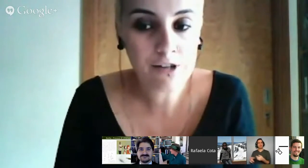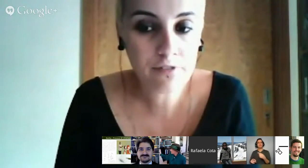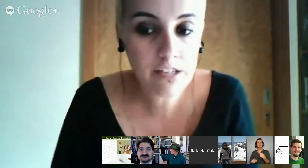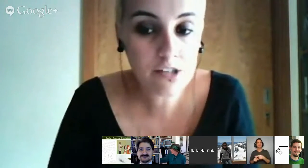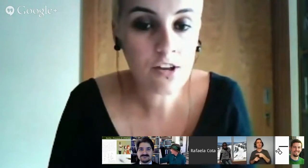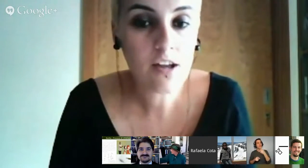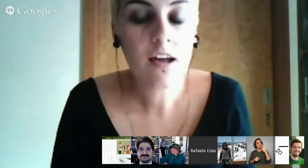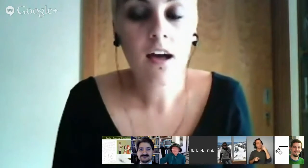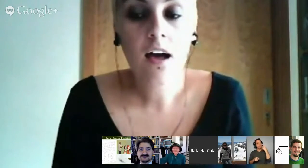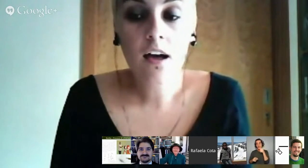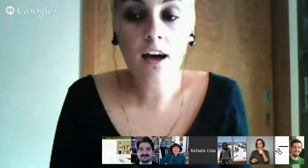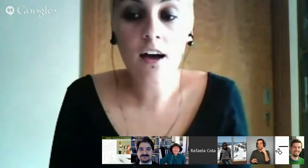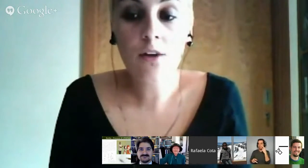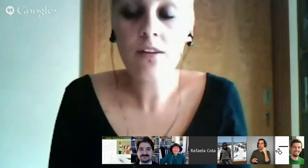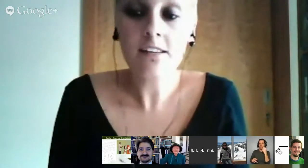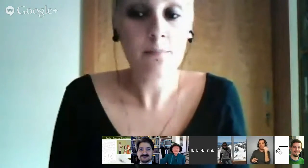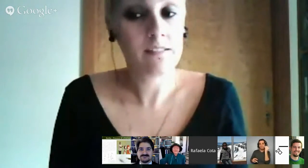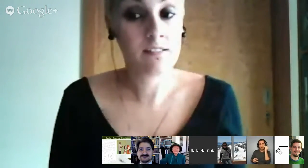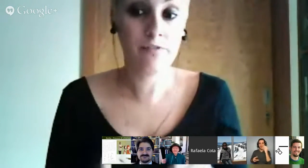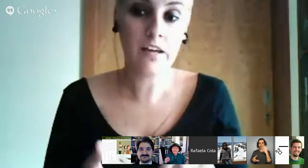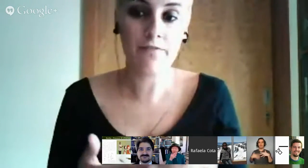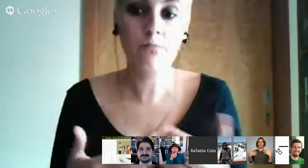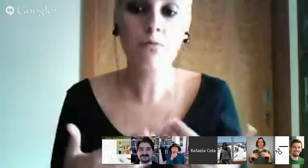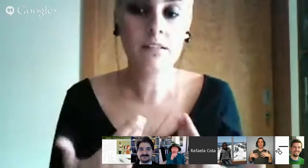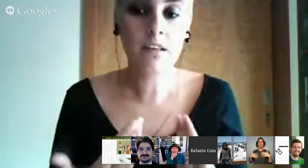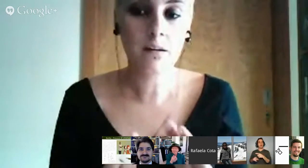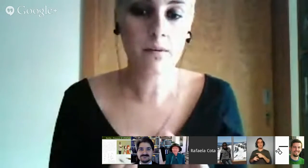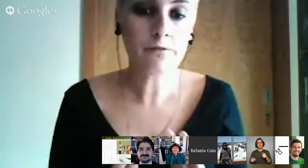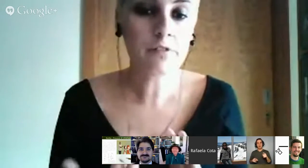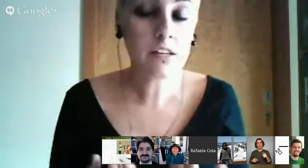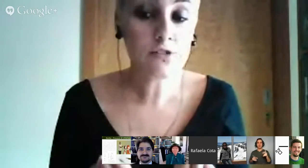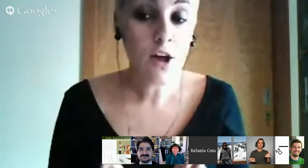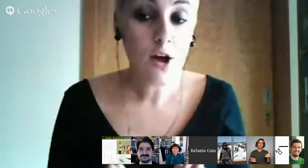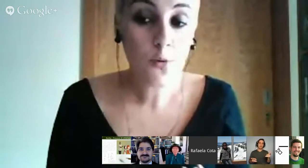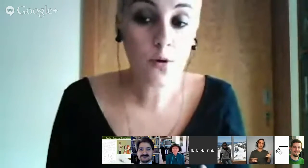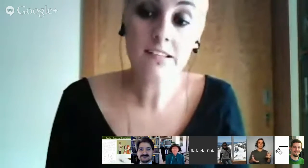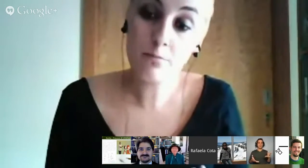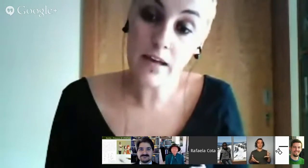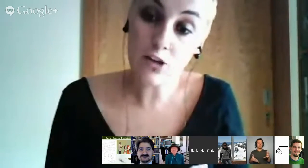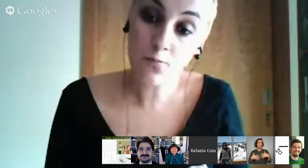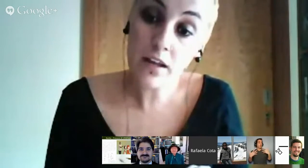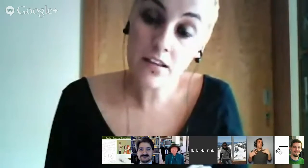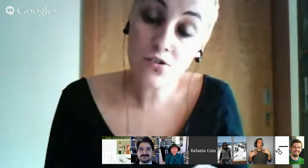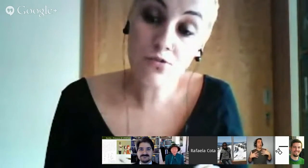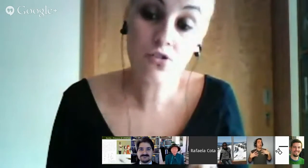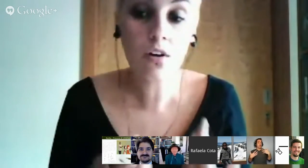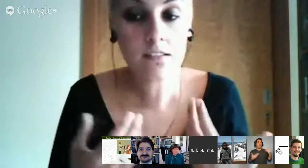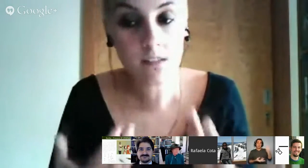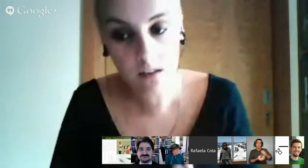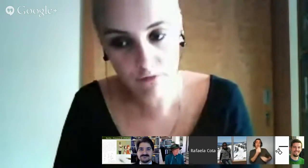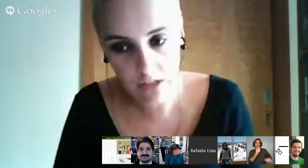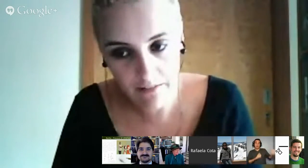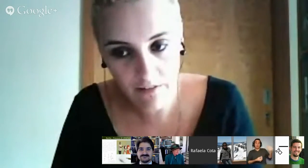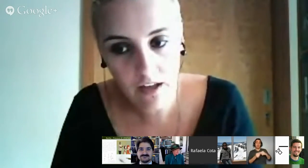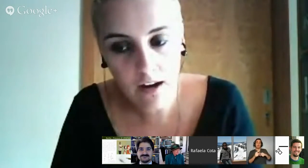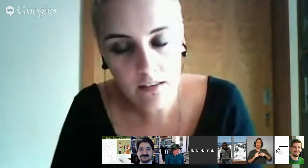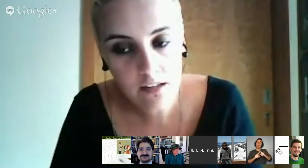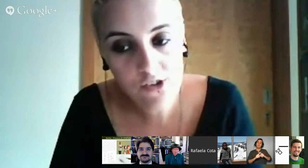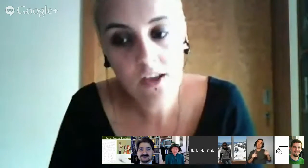mais feliz. No entanto, a princesa ficava momentaneamente feliz quando recebia as prendas, mas logo a seguir voltava a ficar triste,